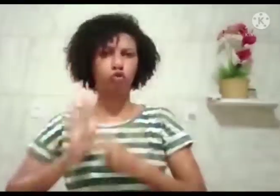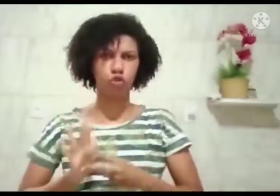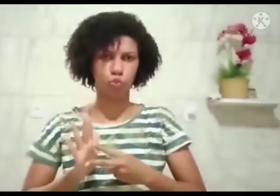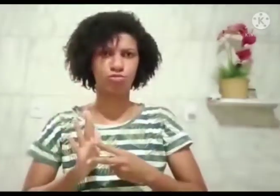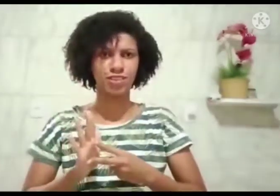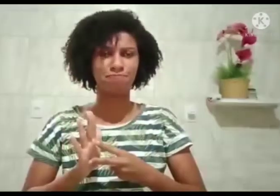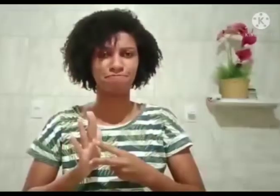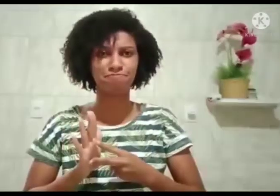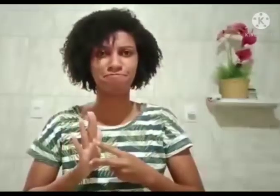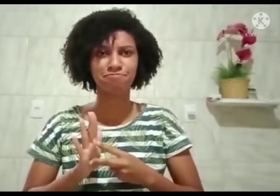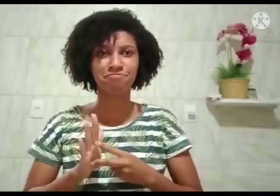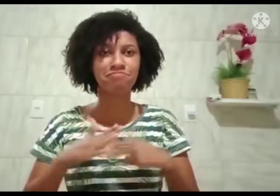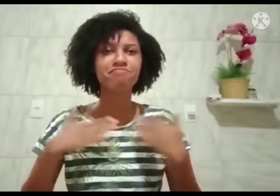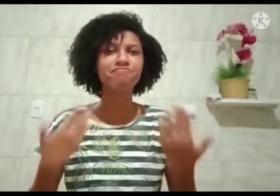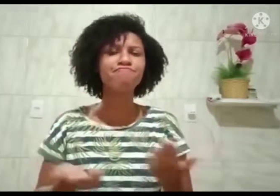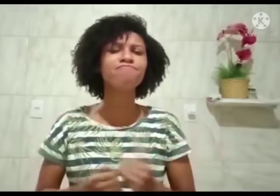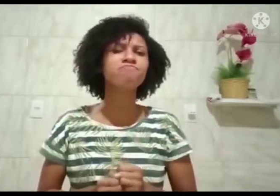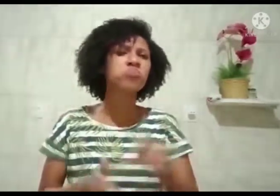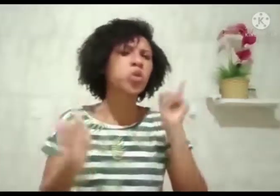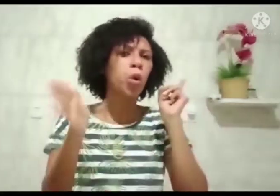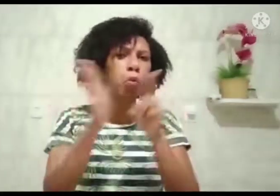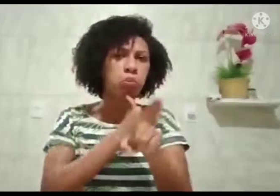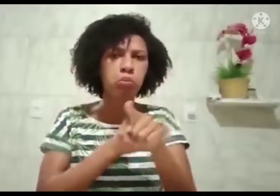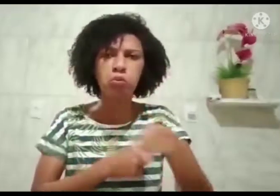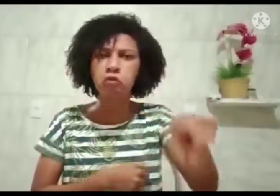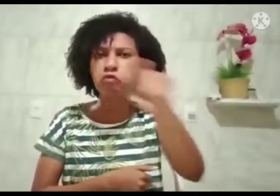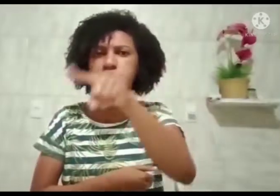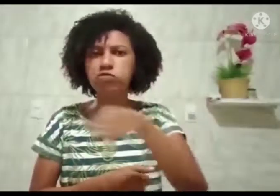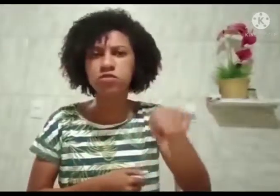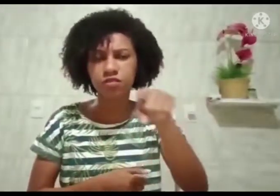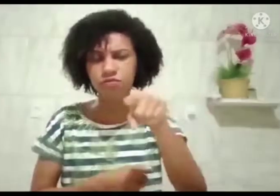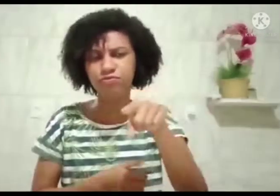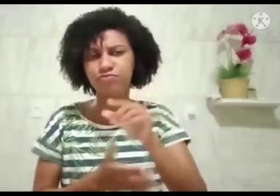sempre juntas, firmes. Então, uma pergunta pra você.